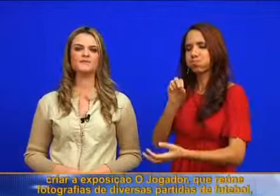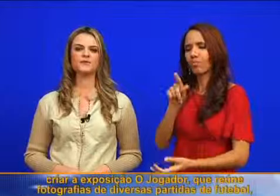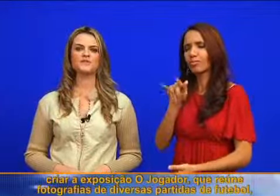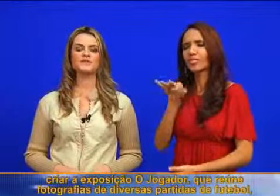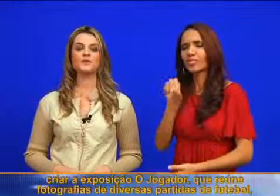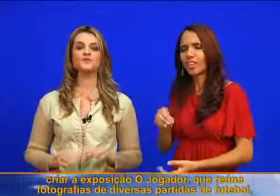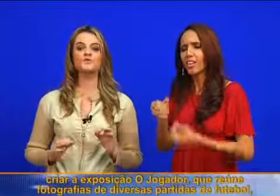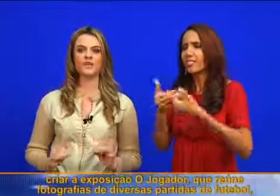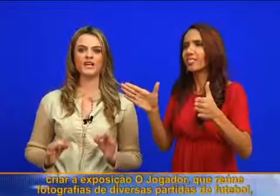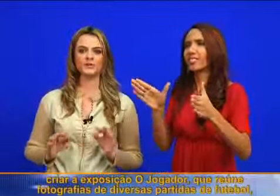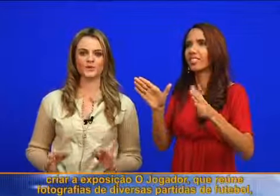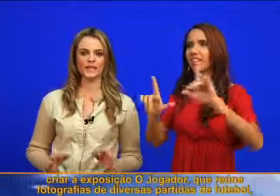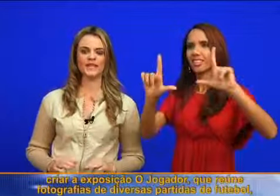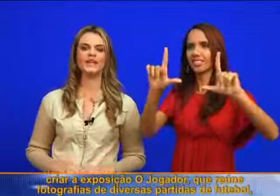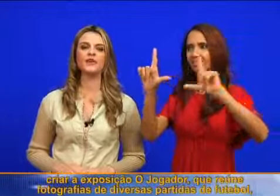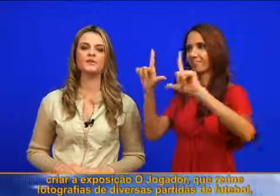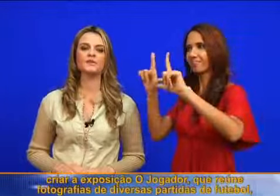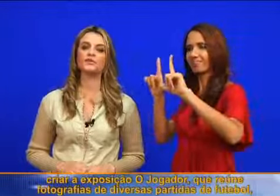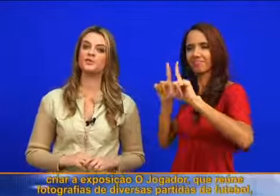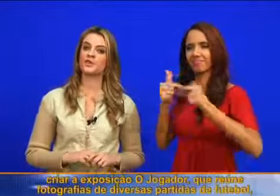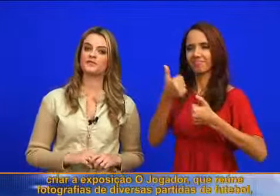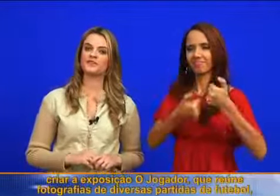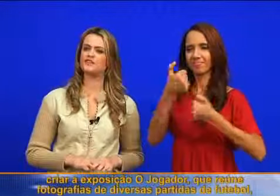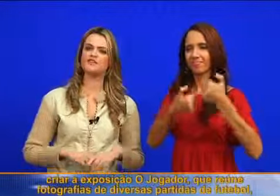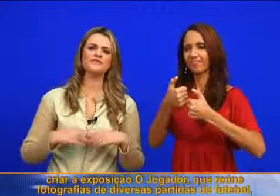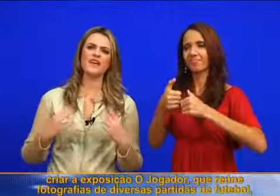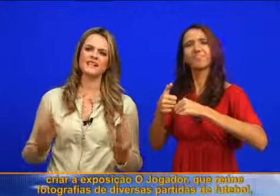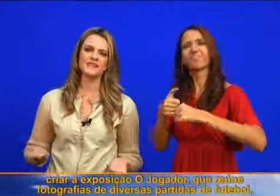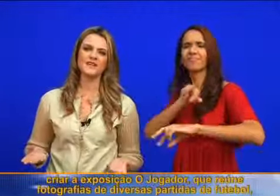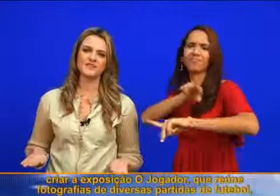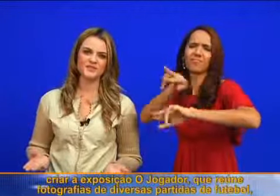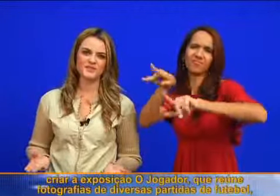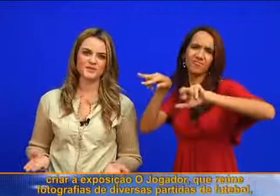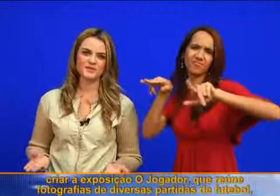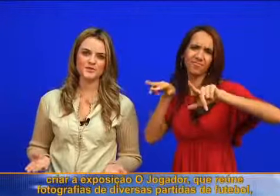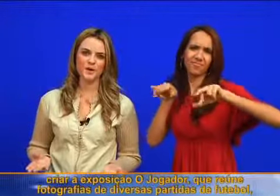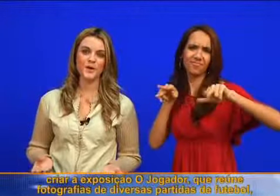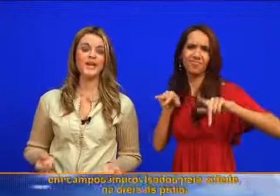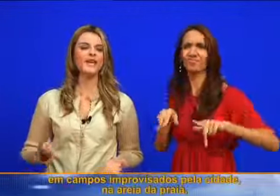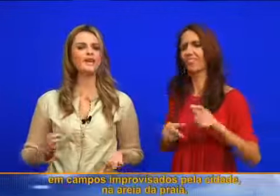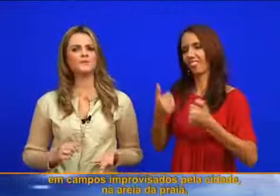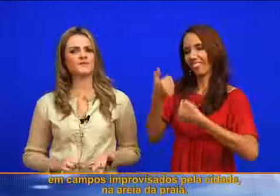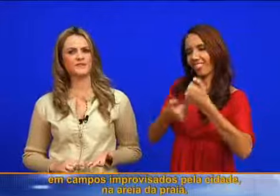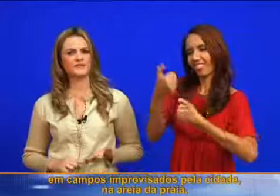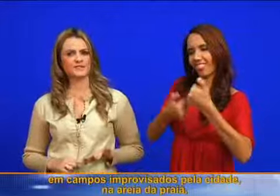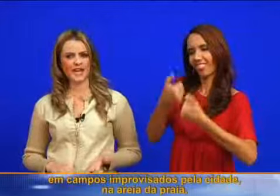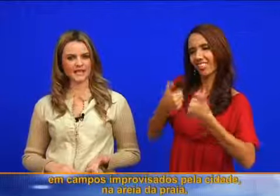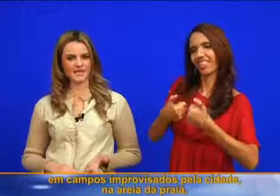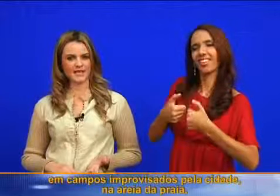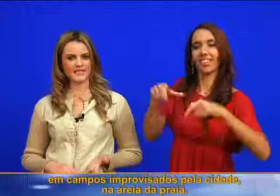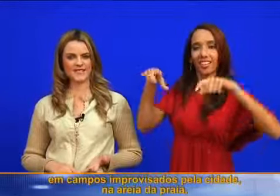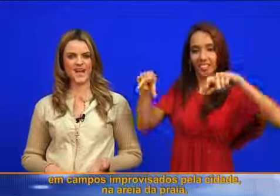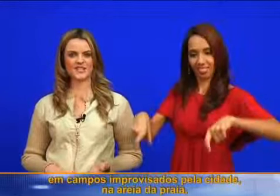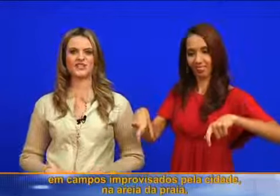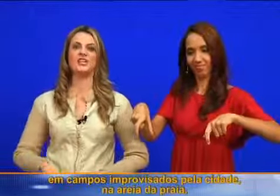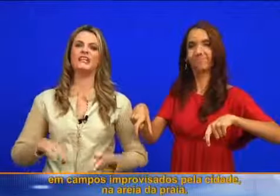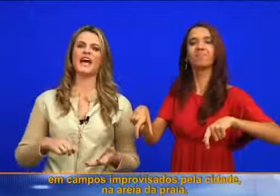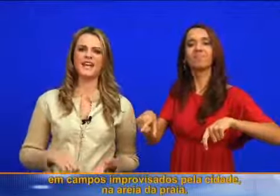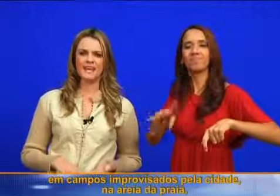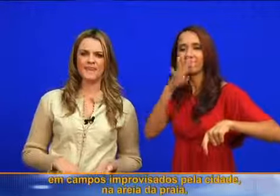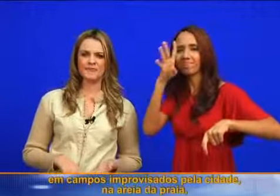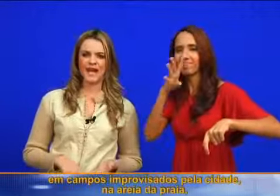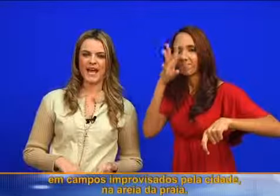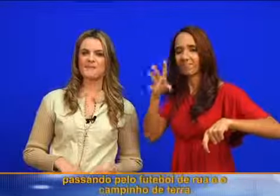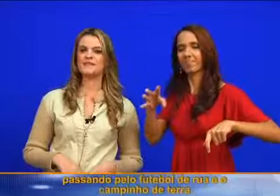criar a exposição O Jogador, que reúne fotografias de diversas partidas de futebol, em campos improvisados pela cidade,